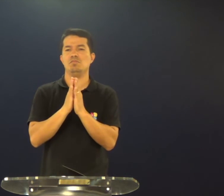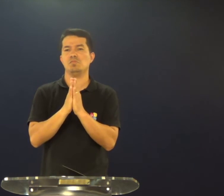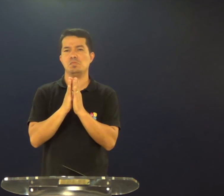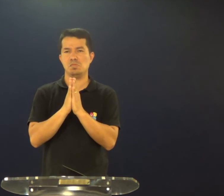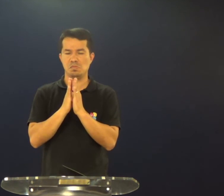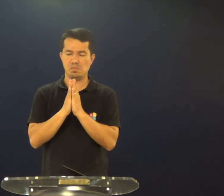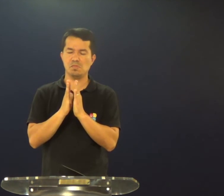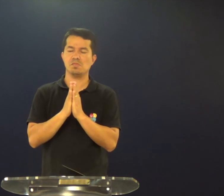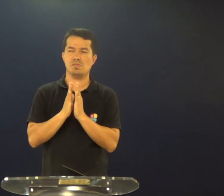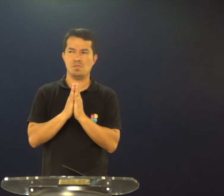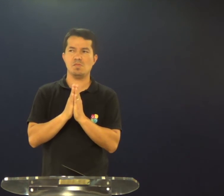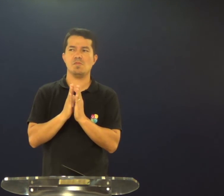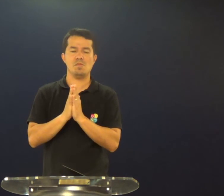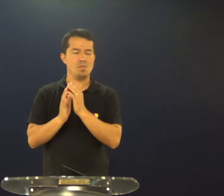e nós vamos orar,